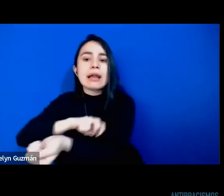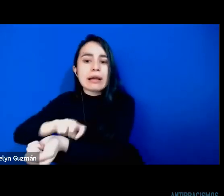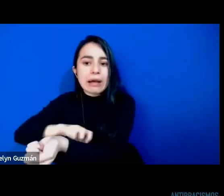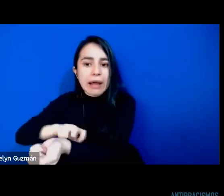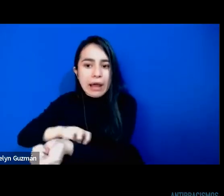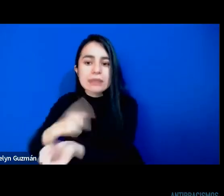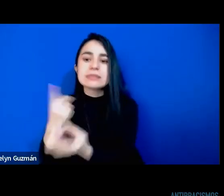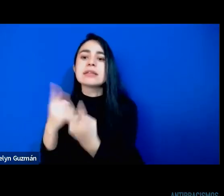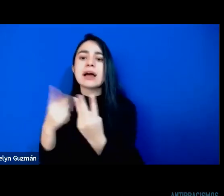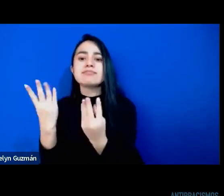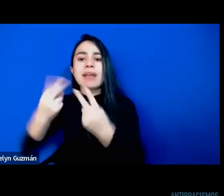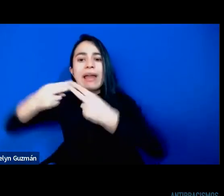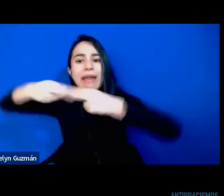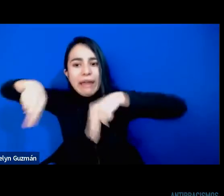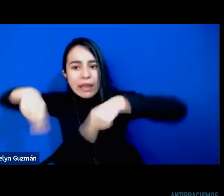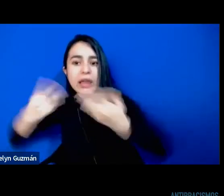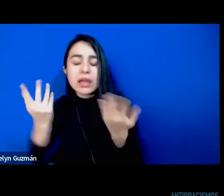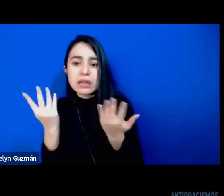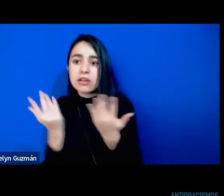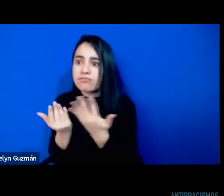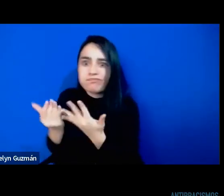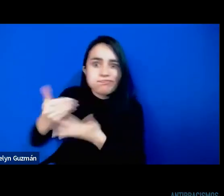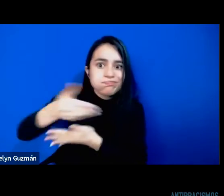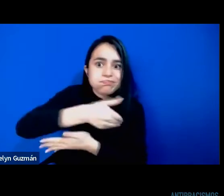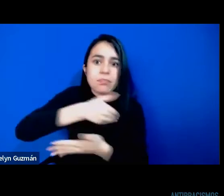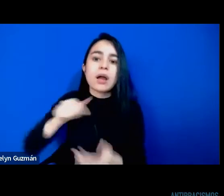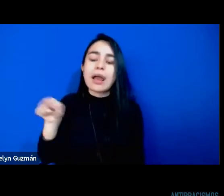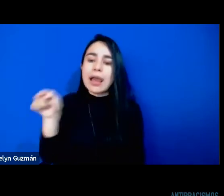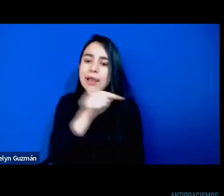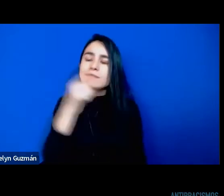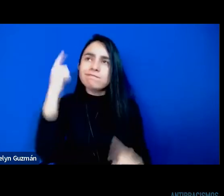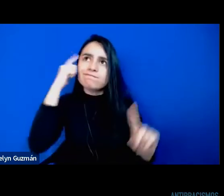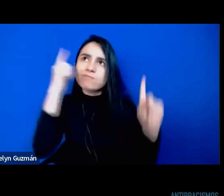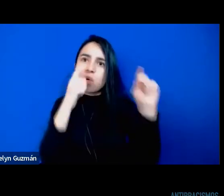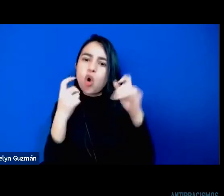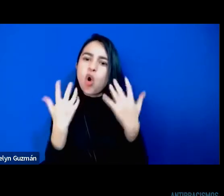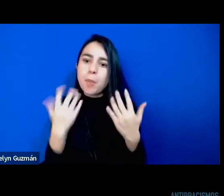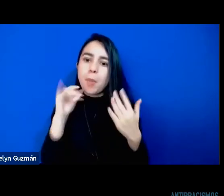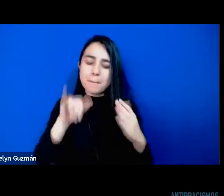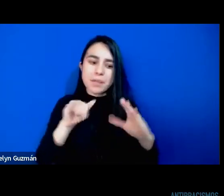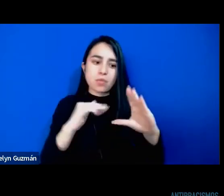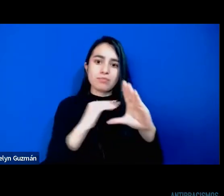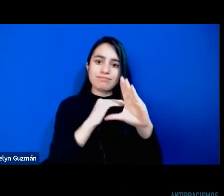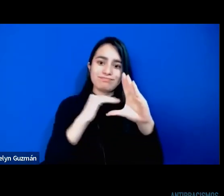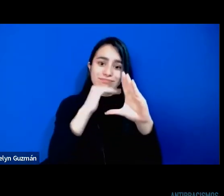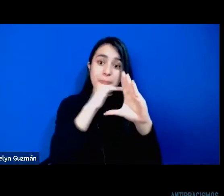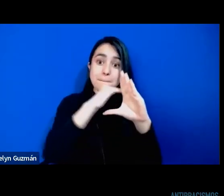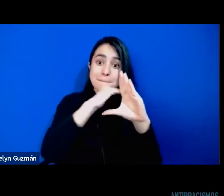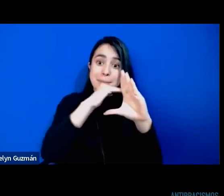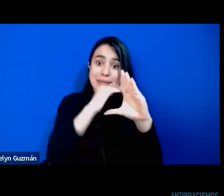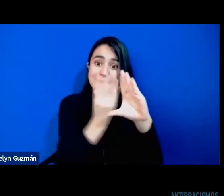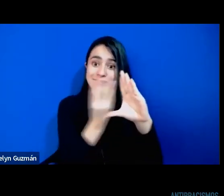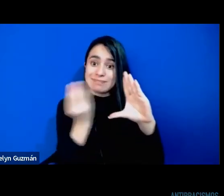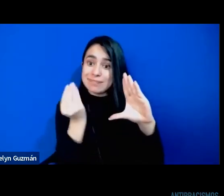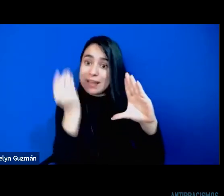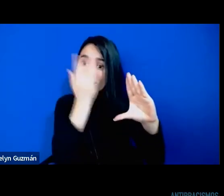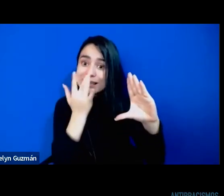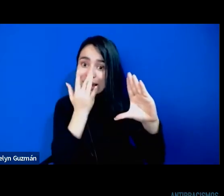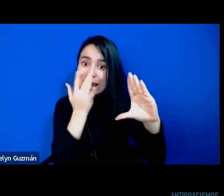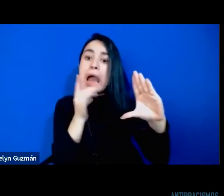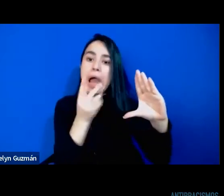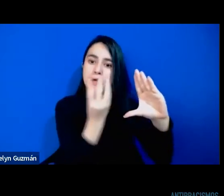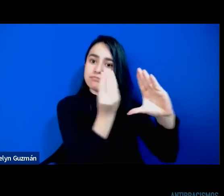interseccionalidad y cómo pensar esta clase media negra en contraste